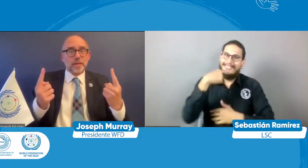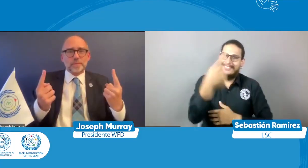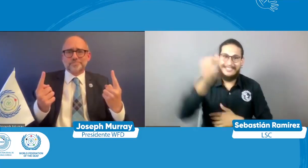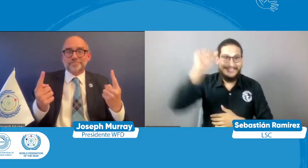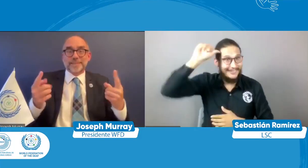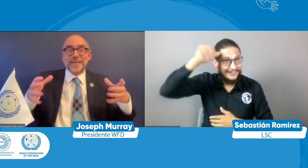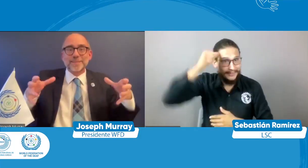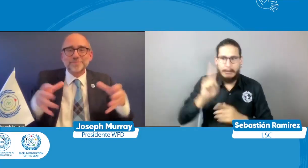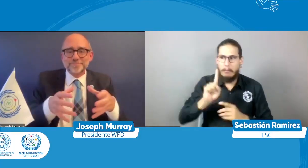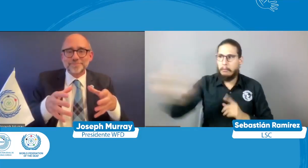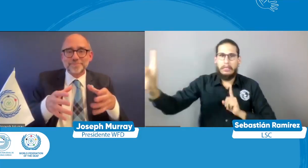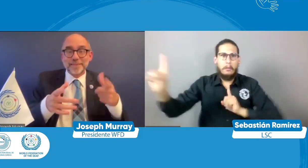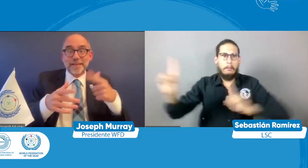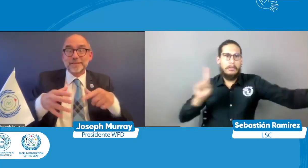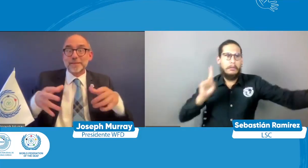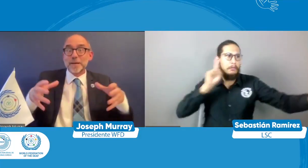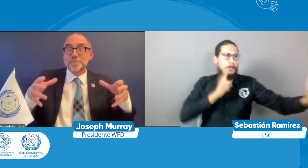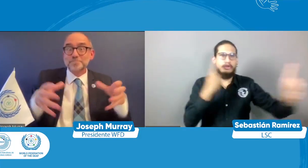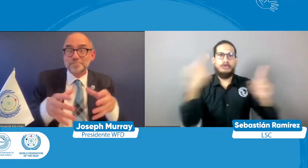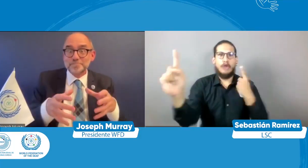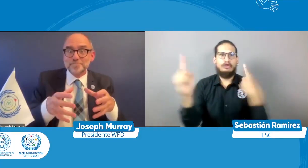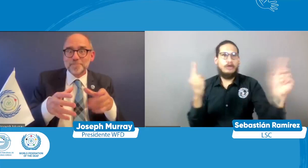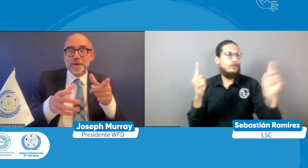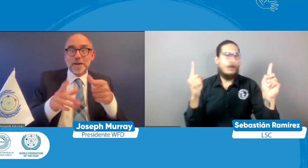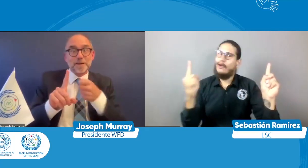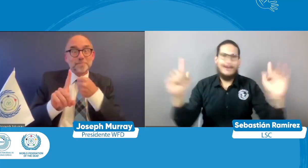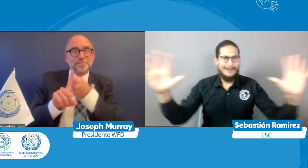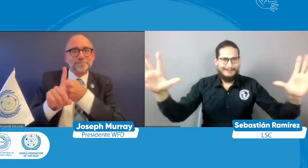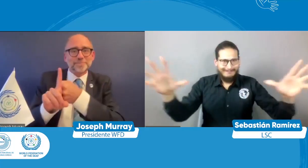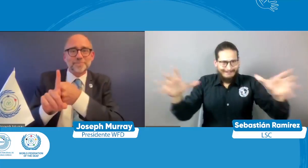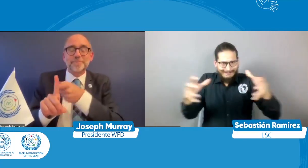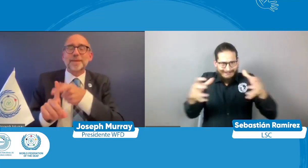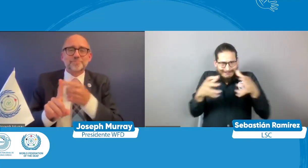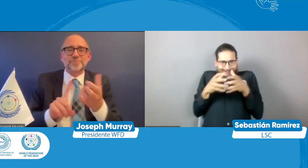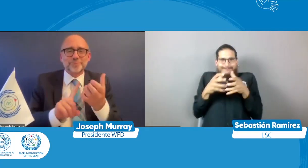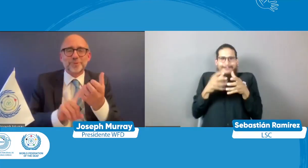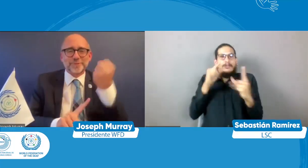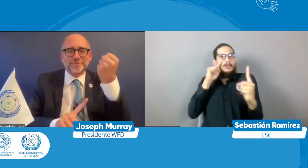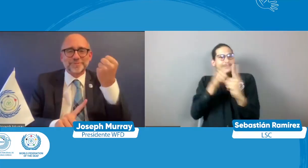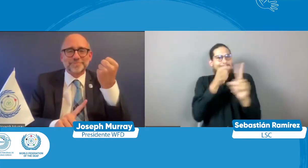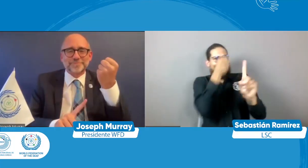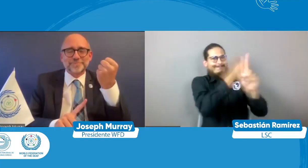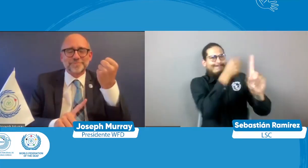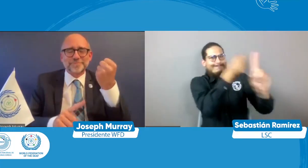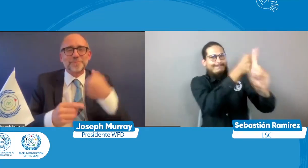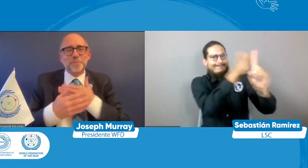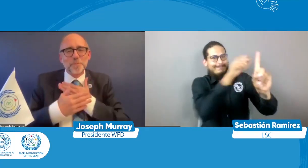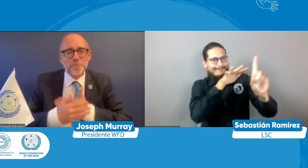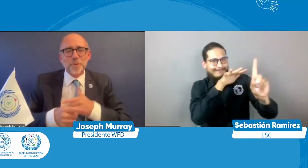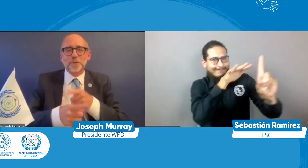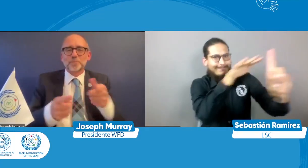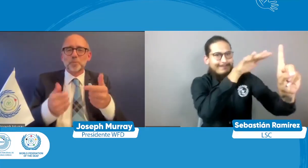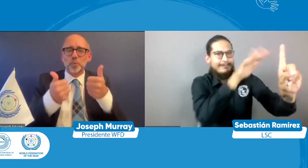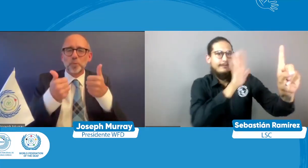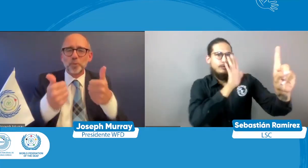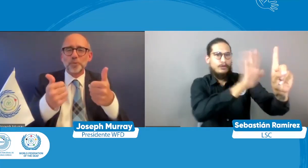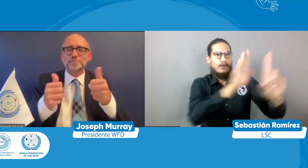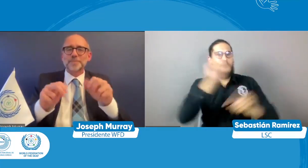dije previamente lo digo nuevamente juntos hacemos esa fuerza juntos hacemos esa incidencia y juntos lo vamos a alegrar